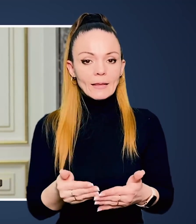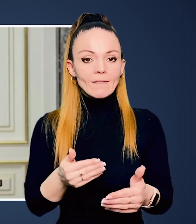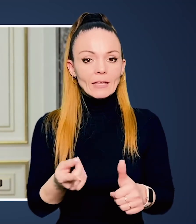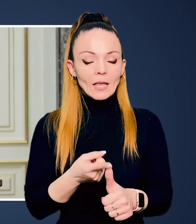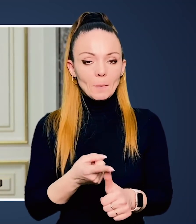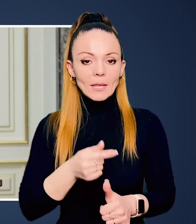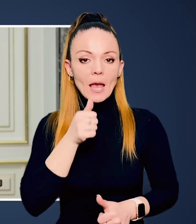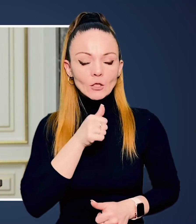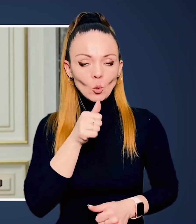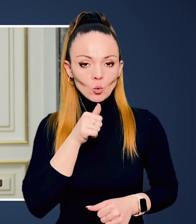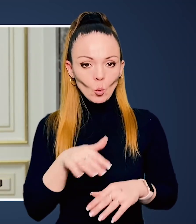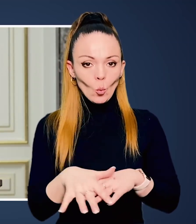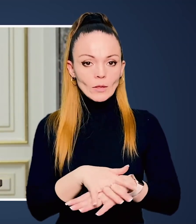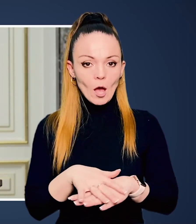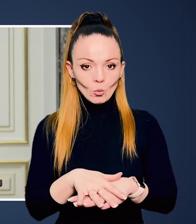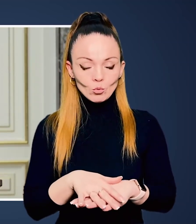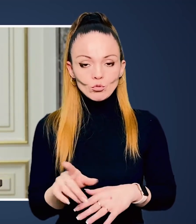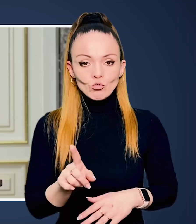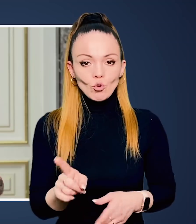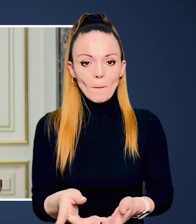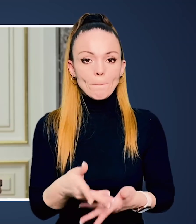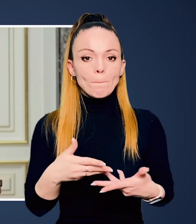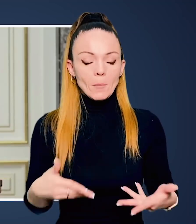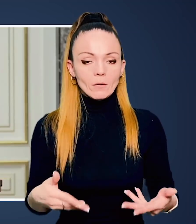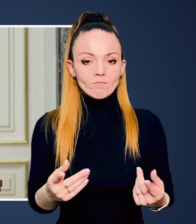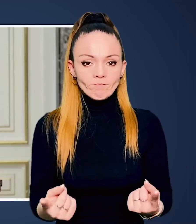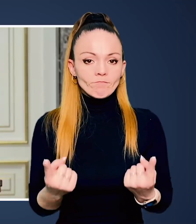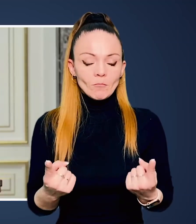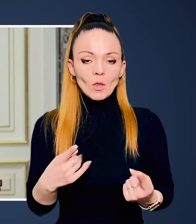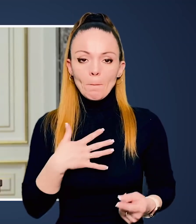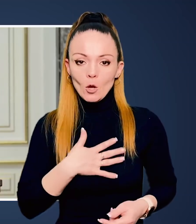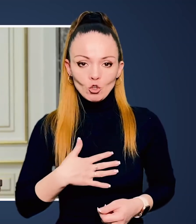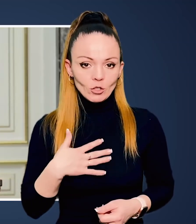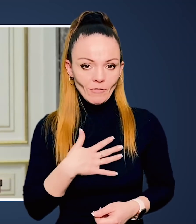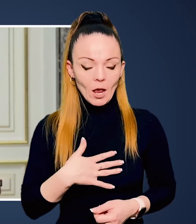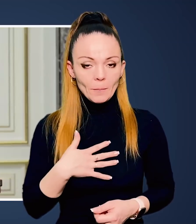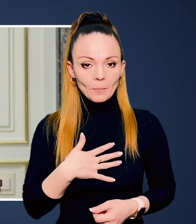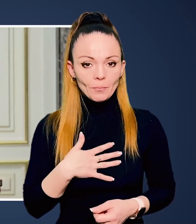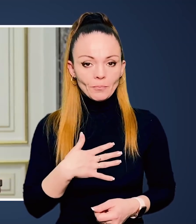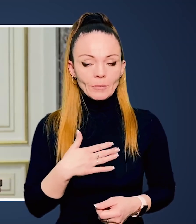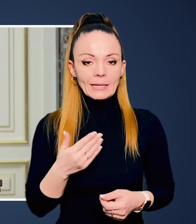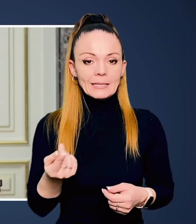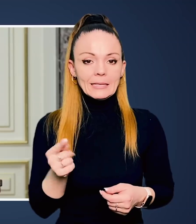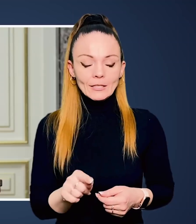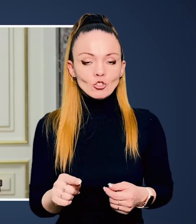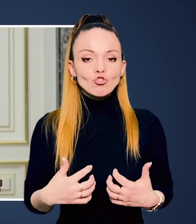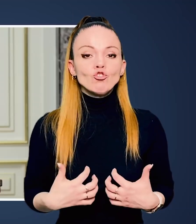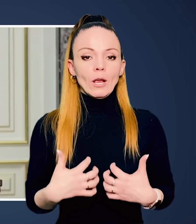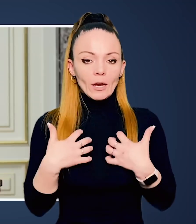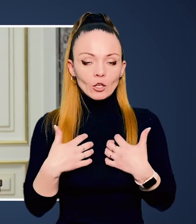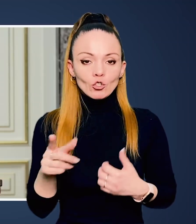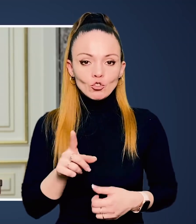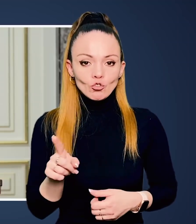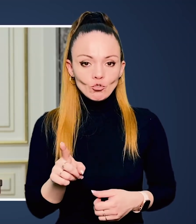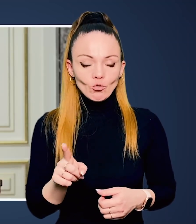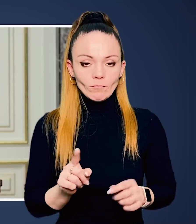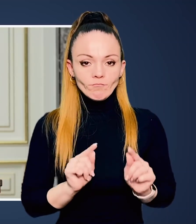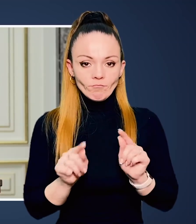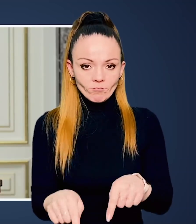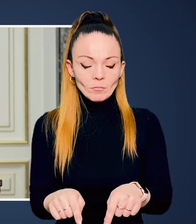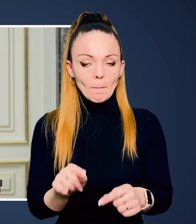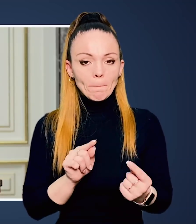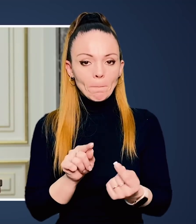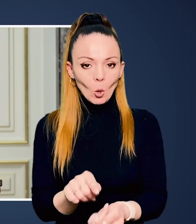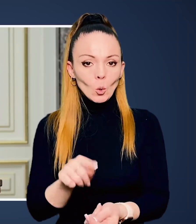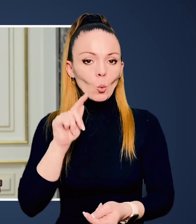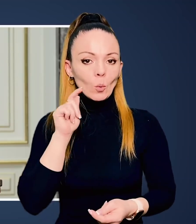Києва. Я хочу сказати від імени естонського народу, що ми глибоко переживаємо ті жахи,